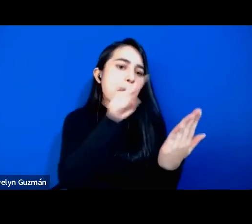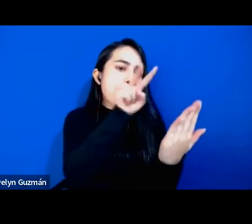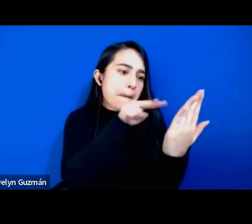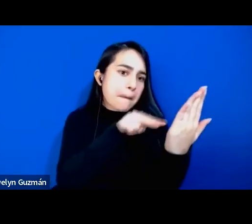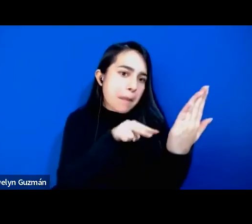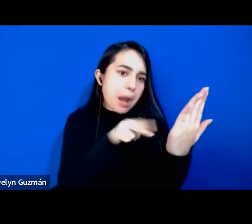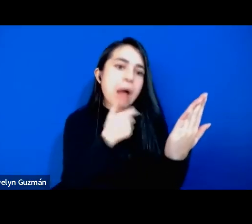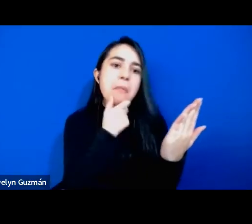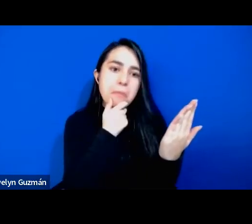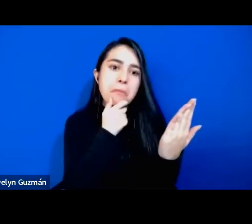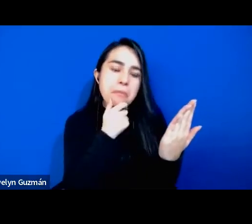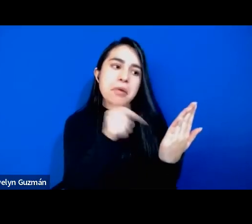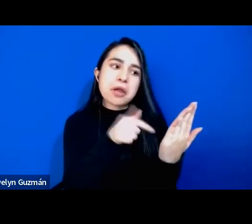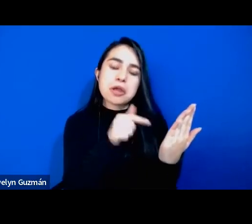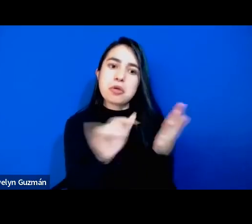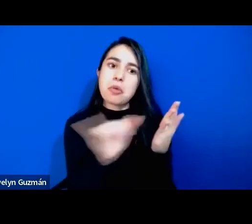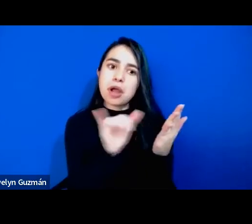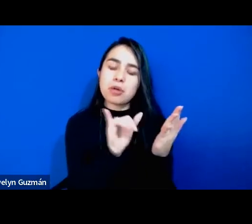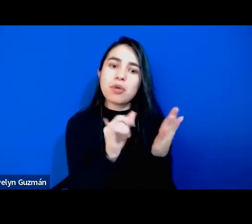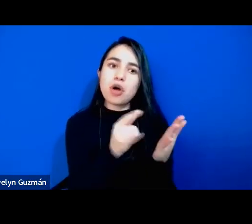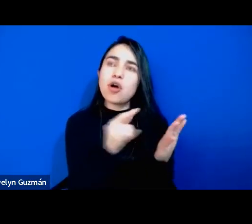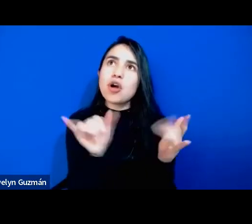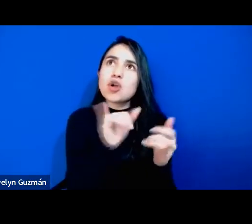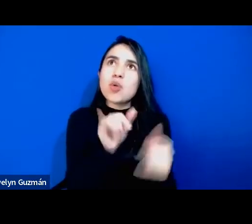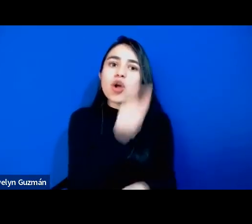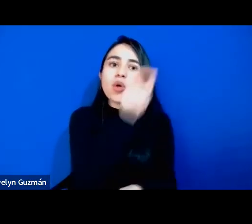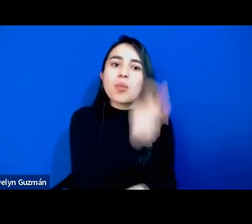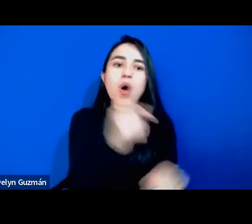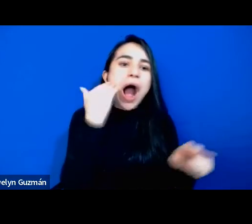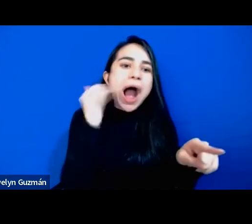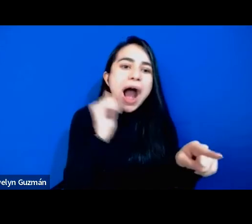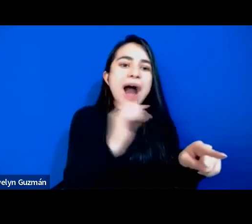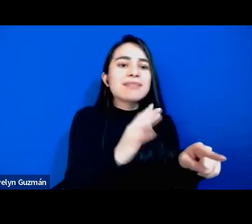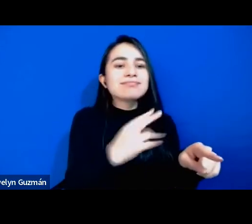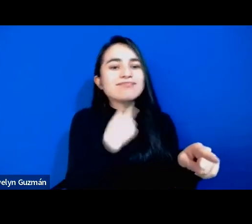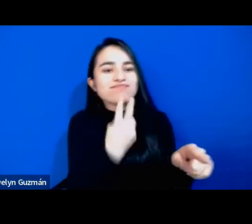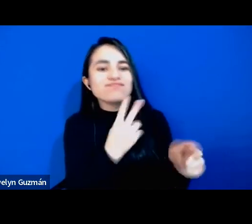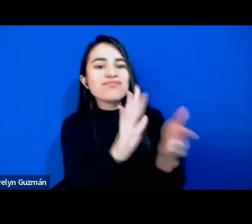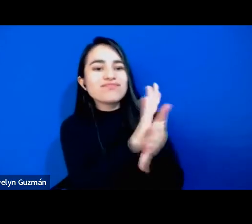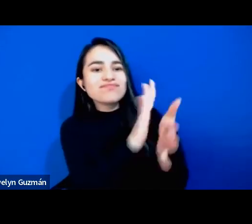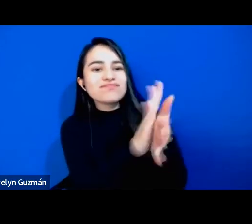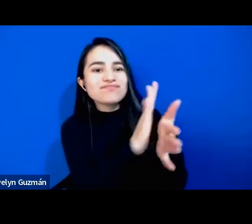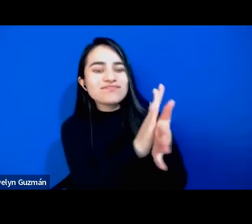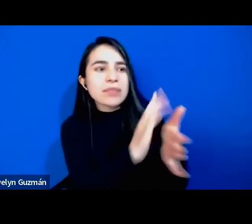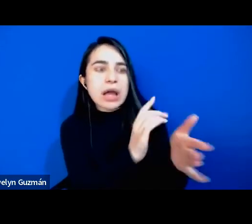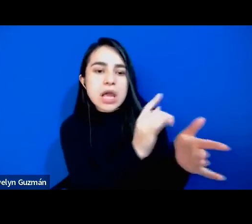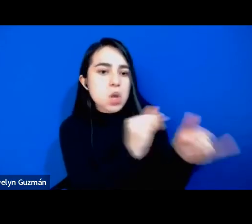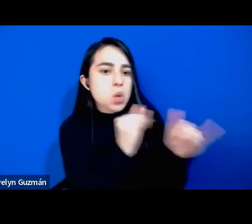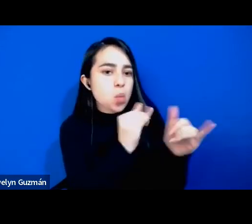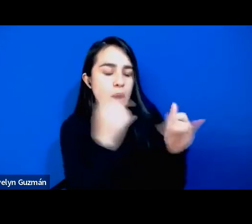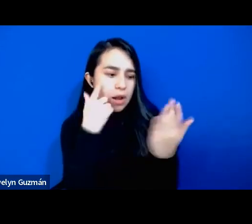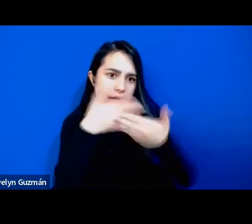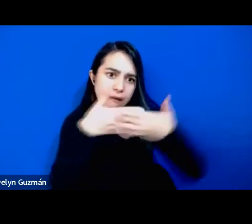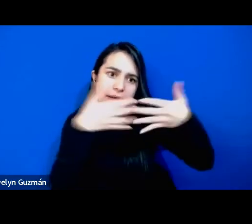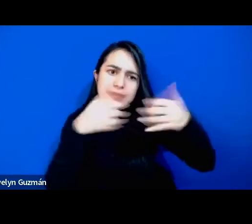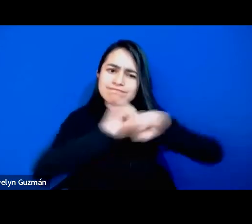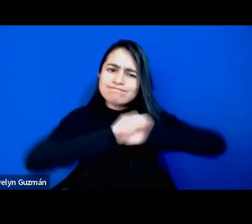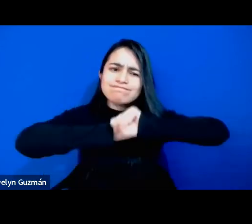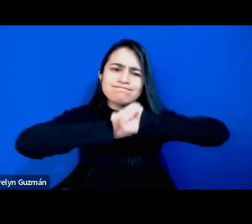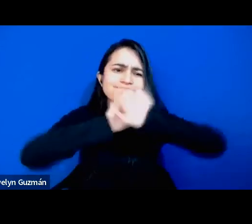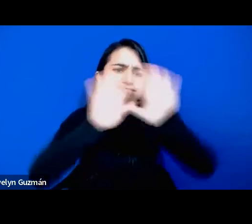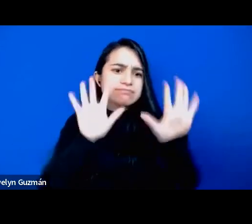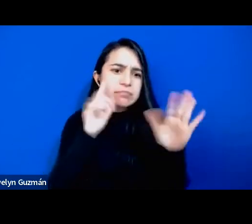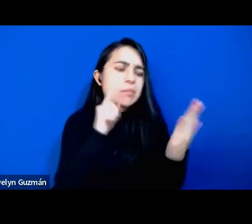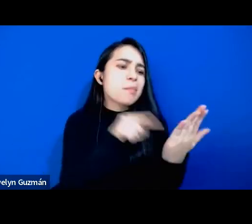como la escucho, estoy leyendo y te escucho, Mara, hablando, ¿no? Es así como tu voz tan clara presente y veo